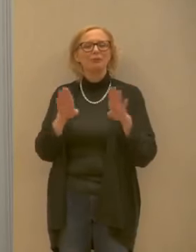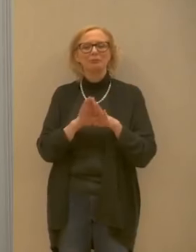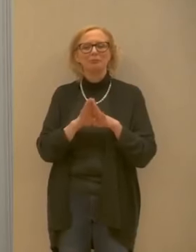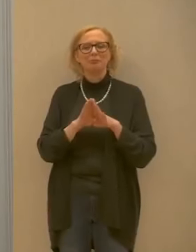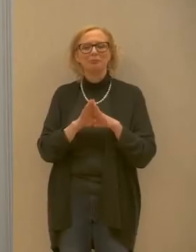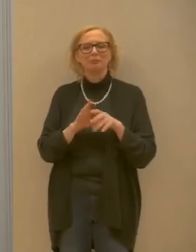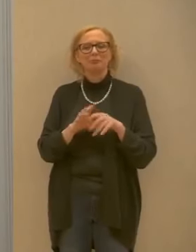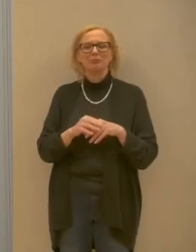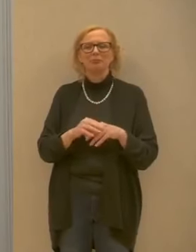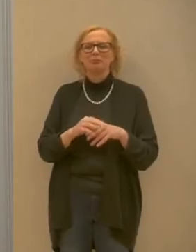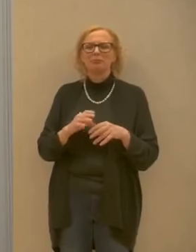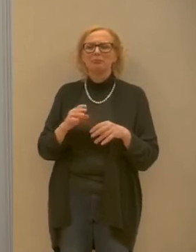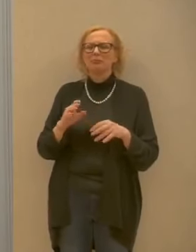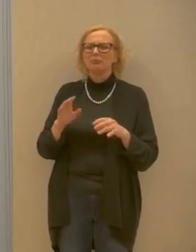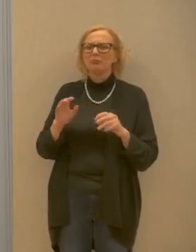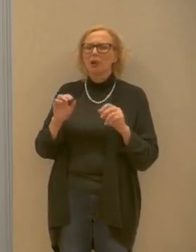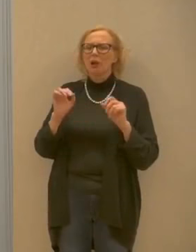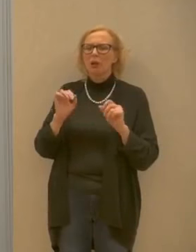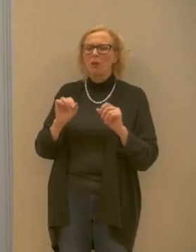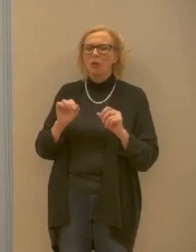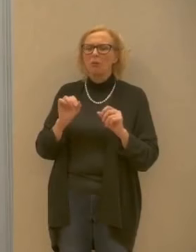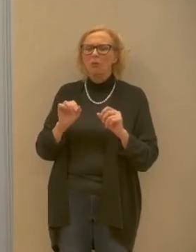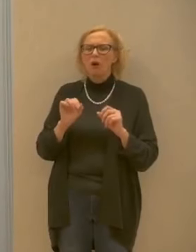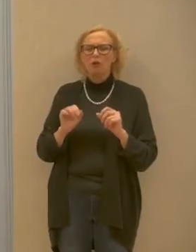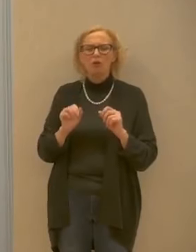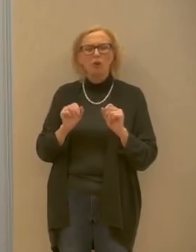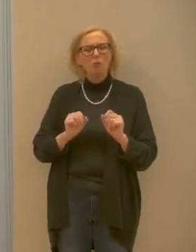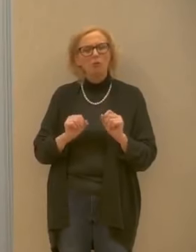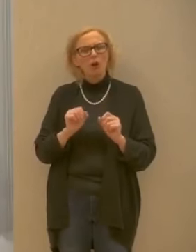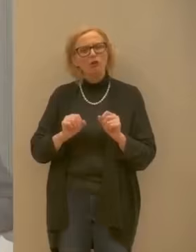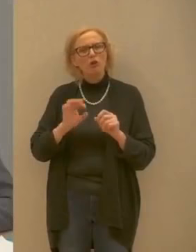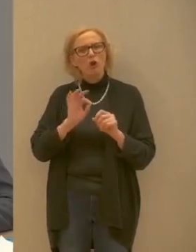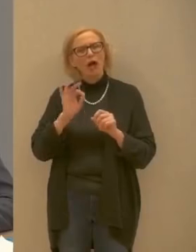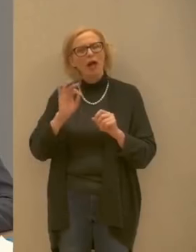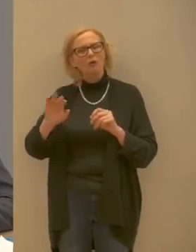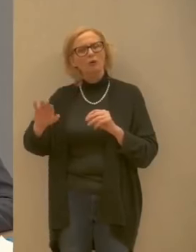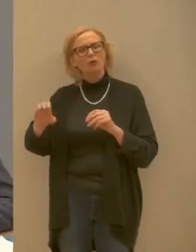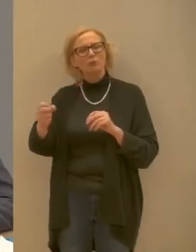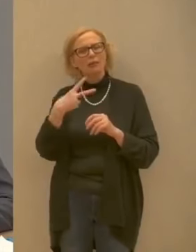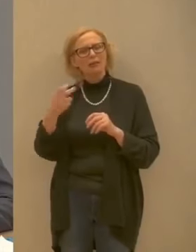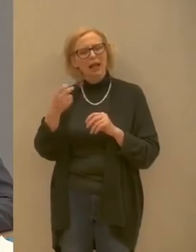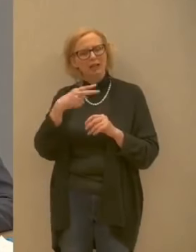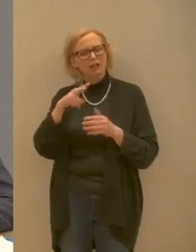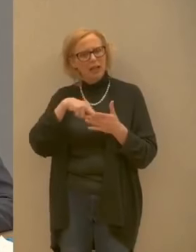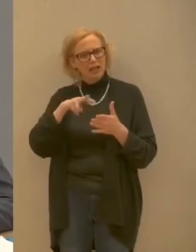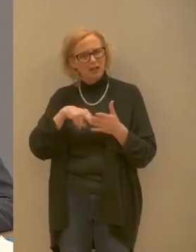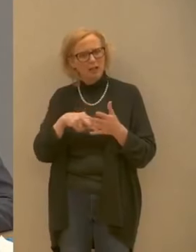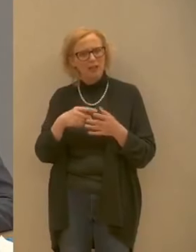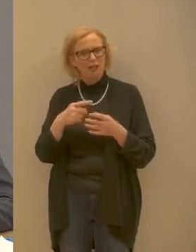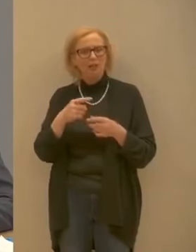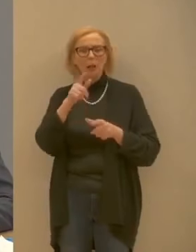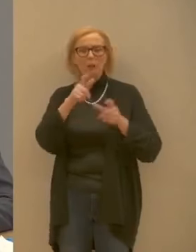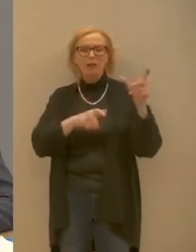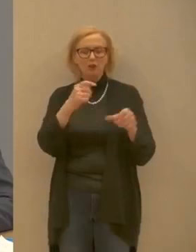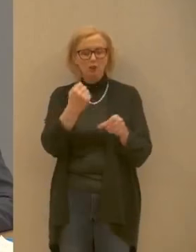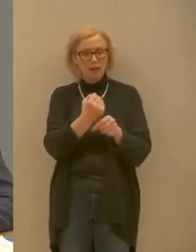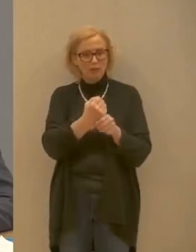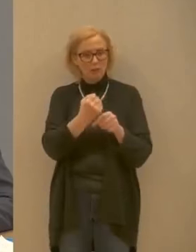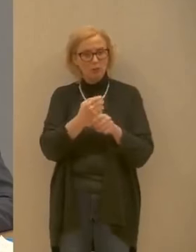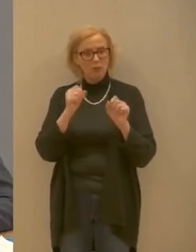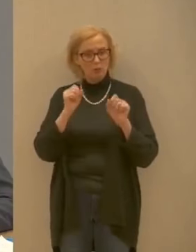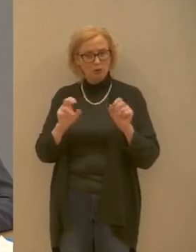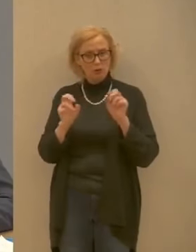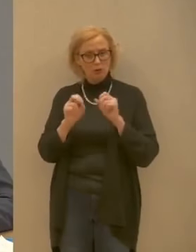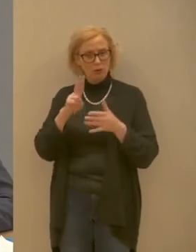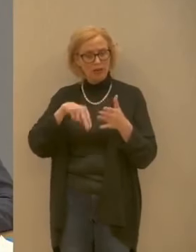leggere alcuni messaggi prego che mi arrivano da chi lavora diciamo in prima linea e credo